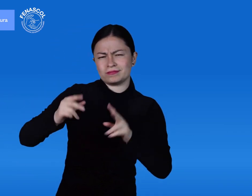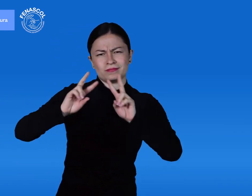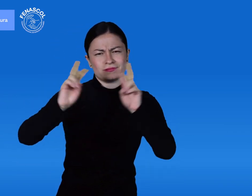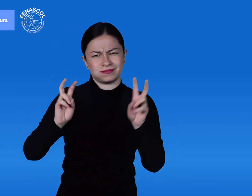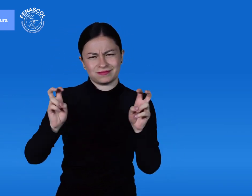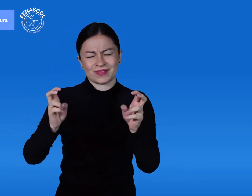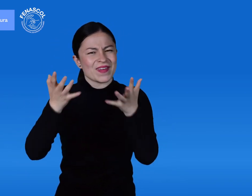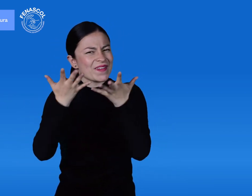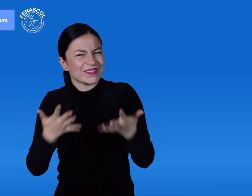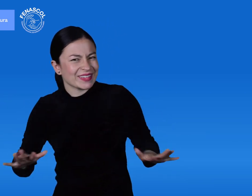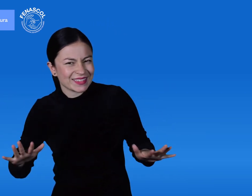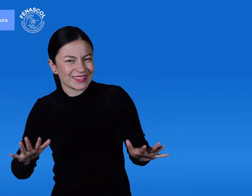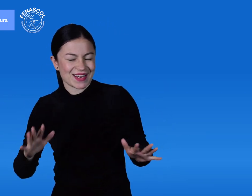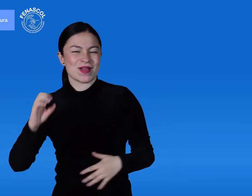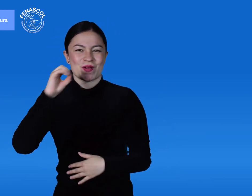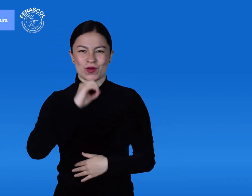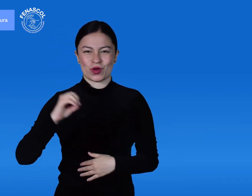este proyecto darán cierre en el mes de octubre.